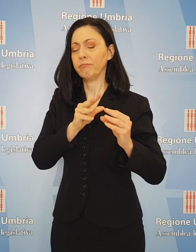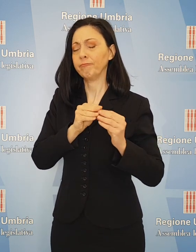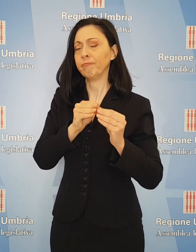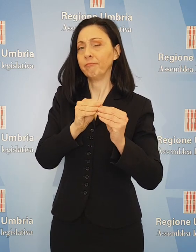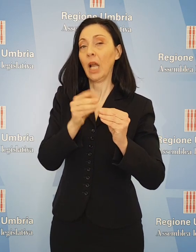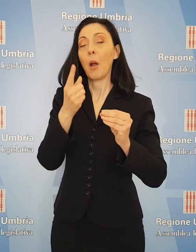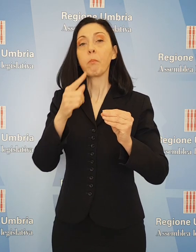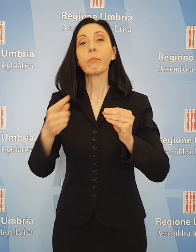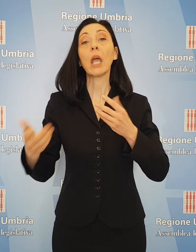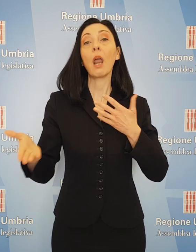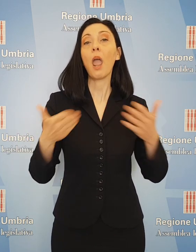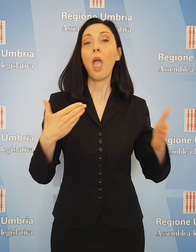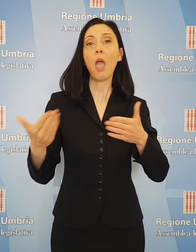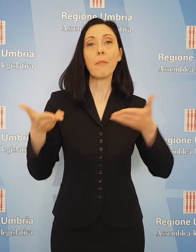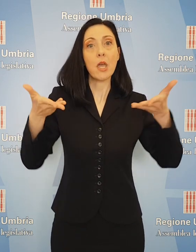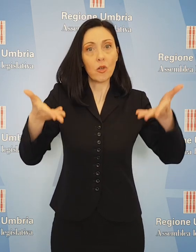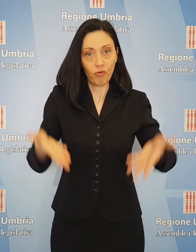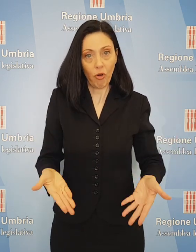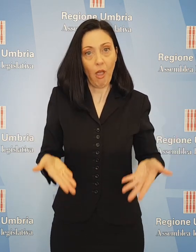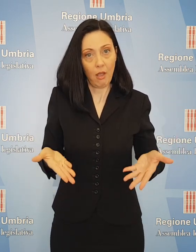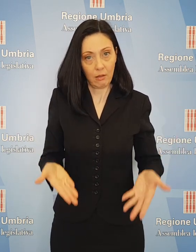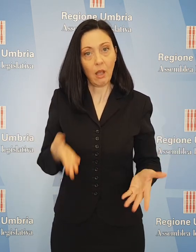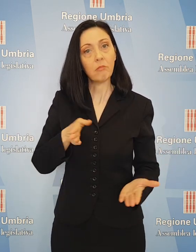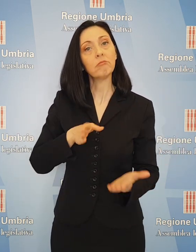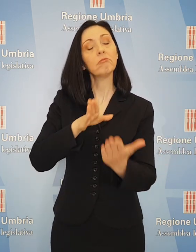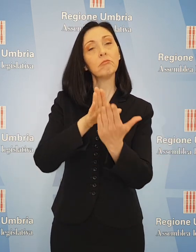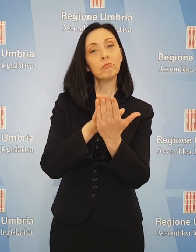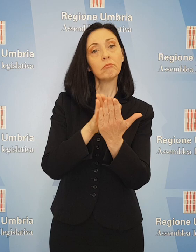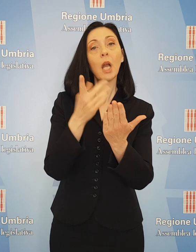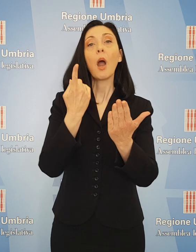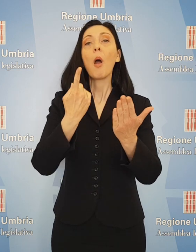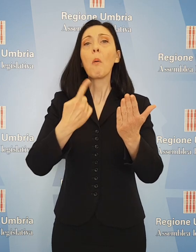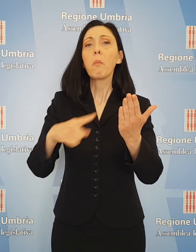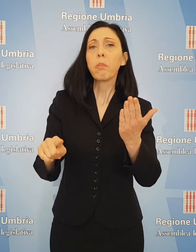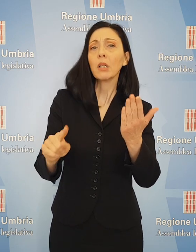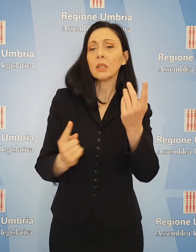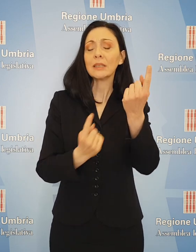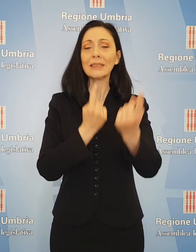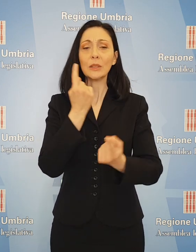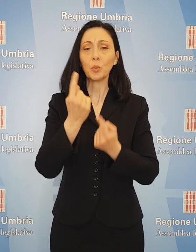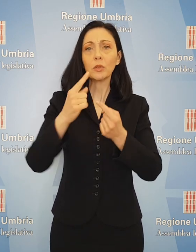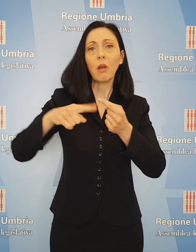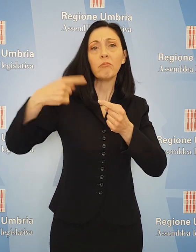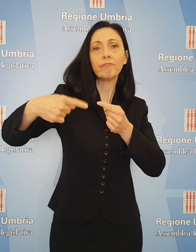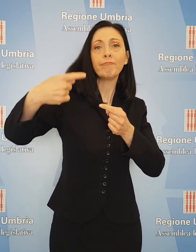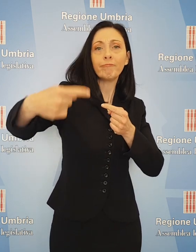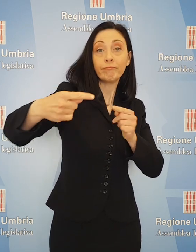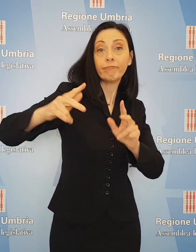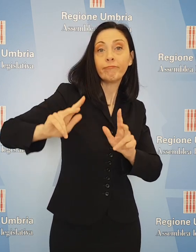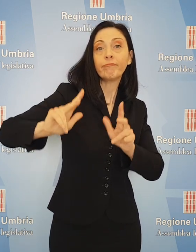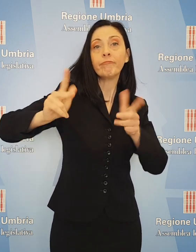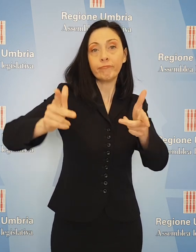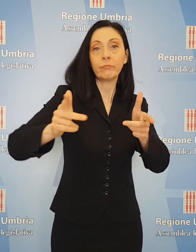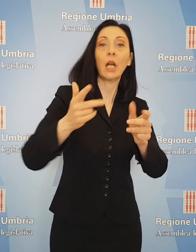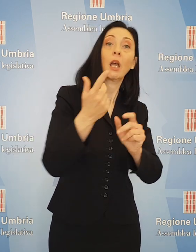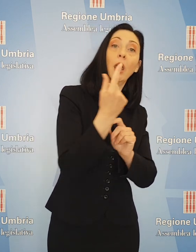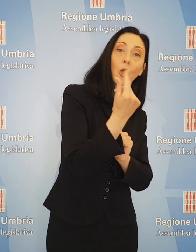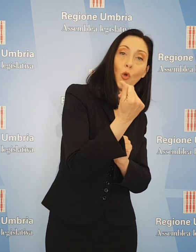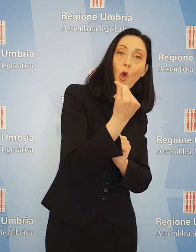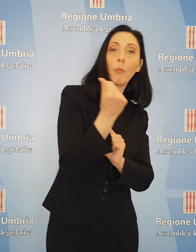'obiettivo di fronteggiare l'emergenza ancora in corso, tentando di creare le condizioni per la ripartenza economica e sociale